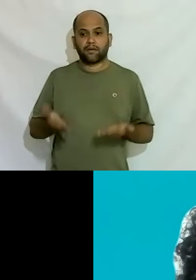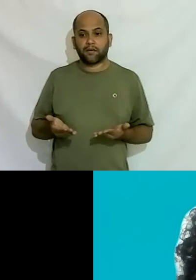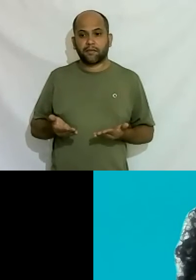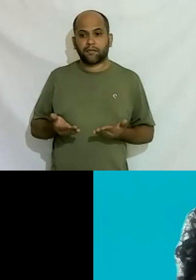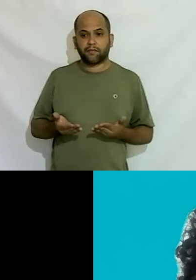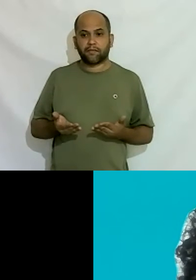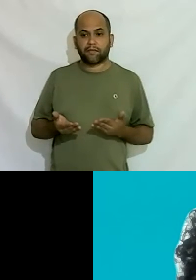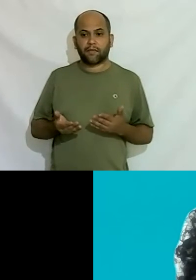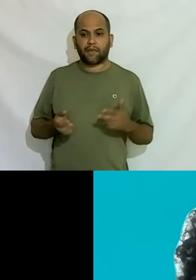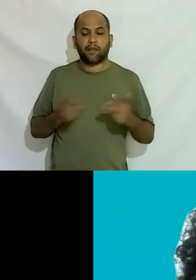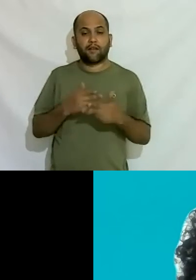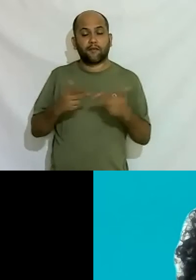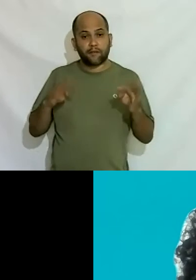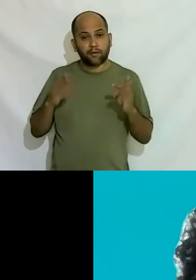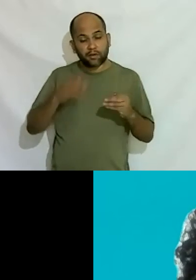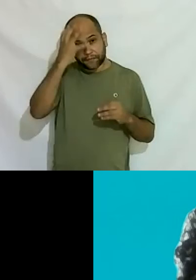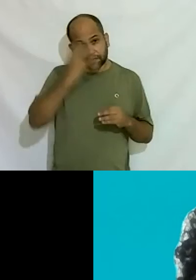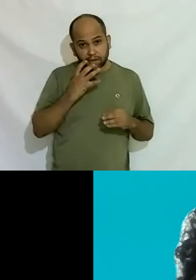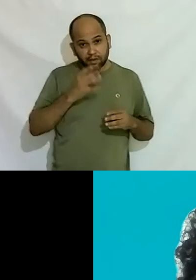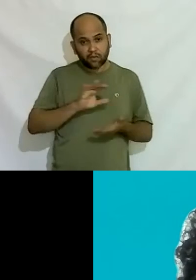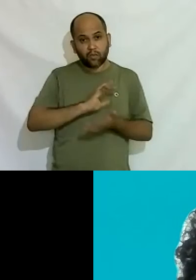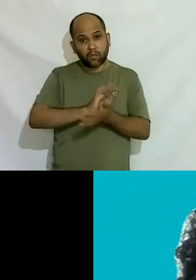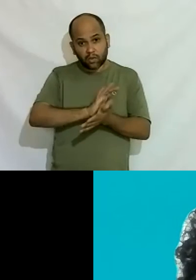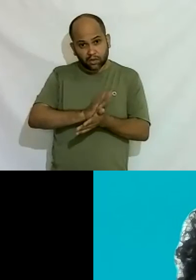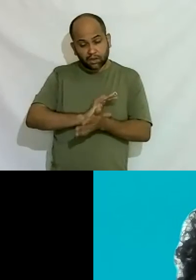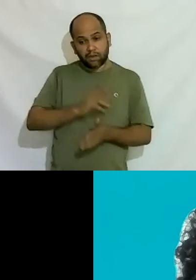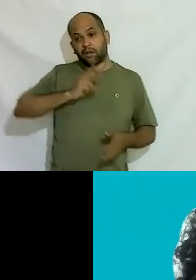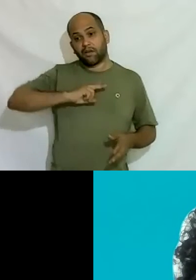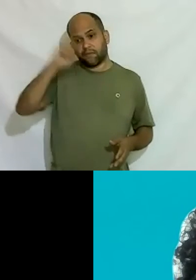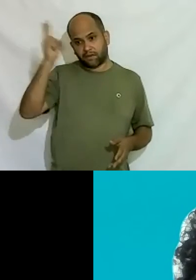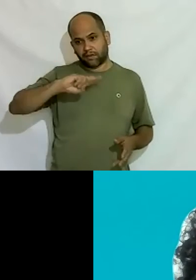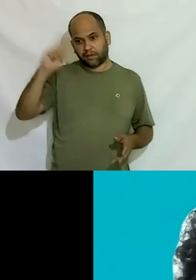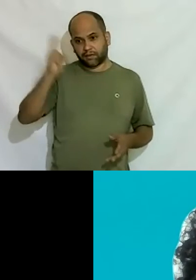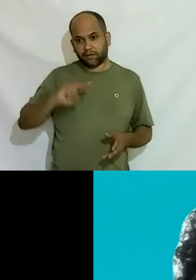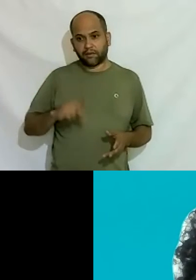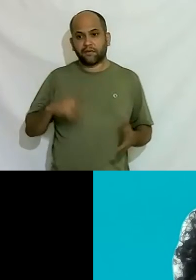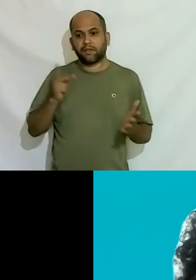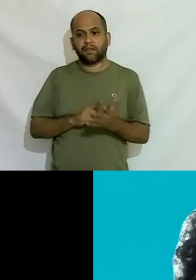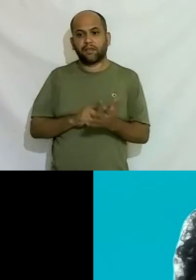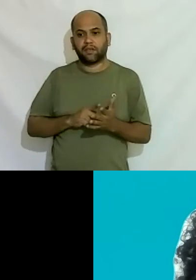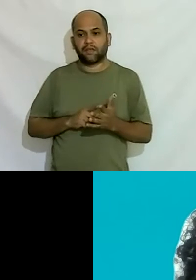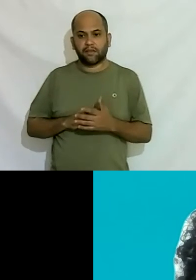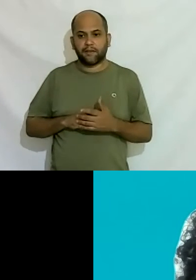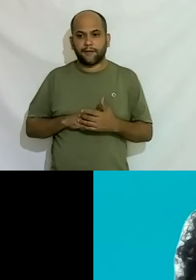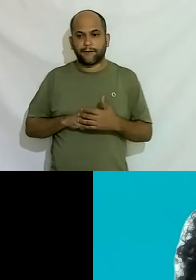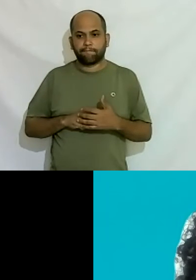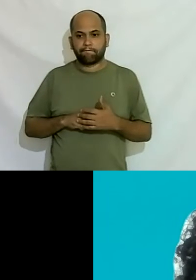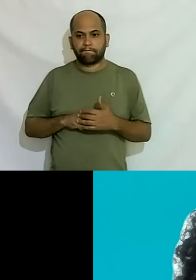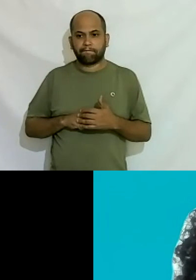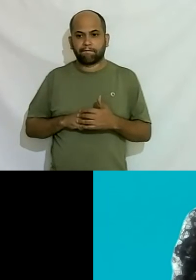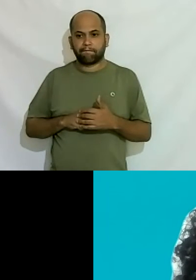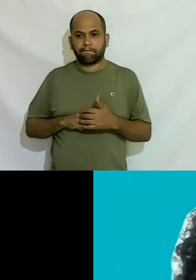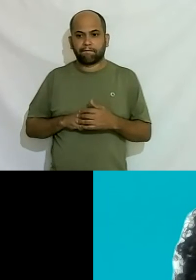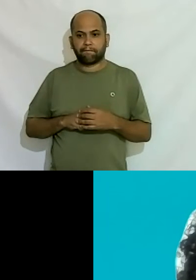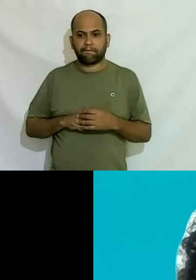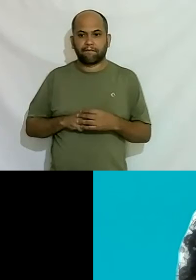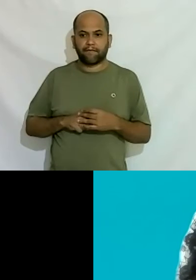questões todas são muito sérias o preconceito ele é ele mata de verdade né você comentou número